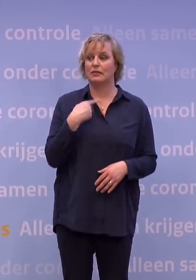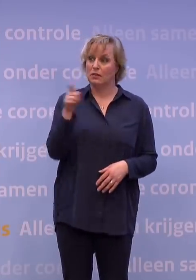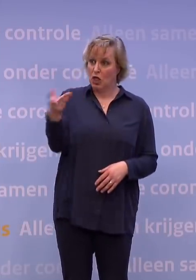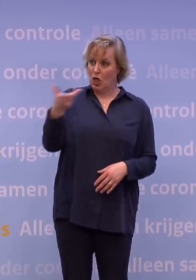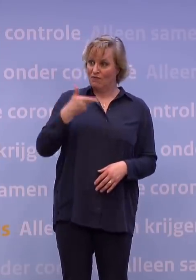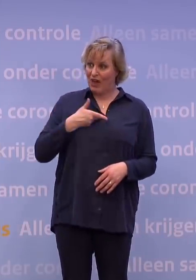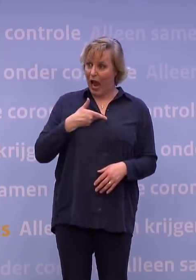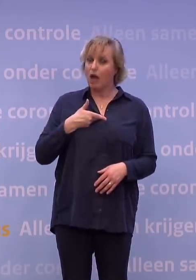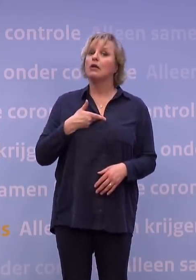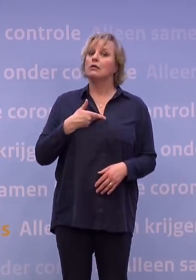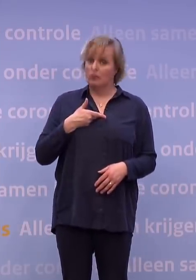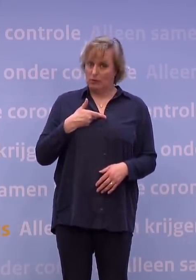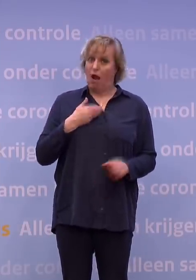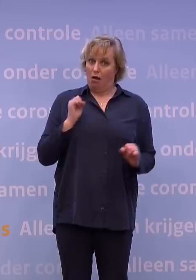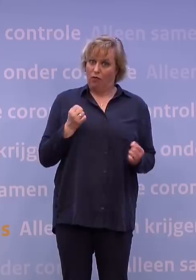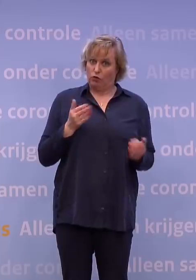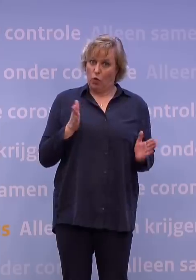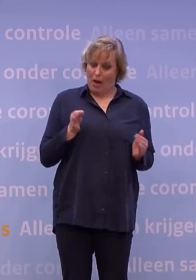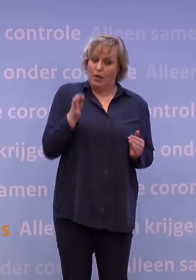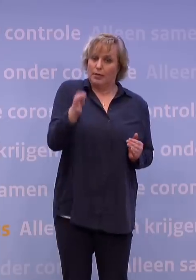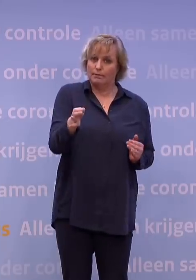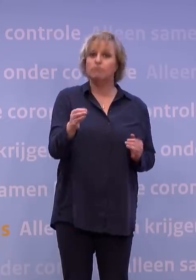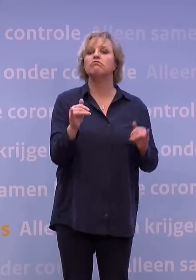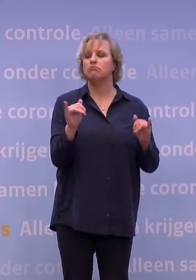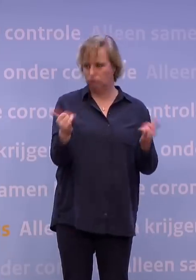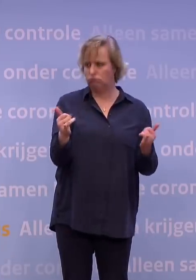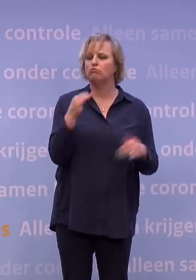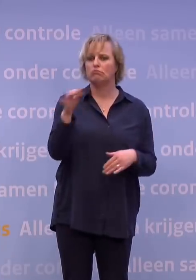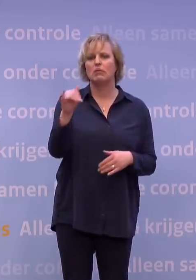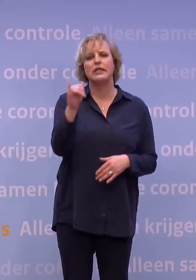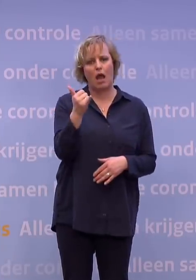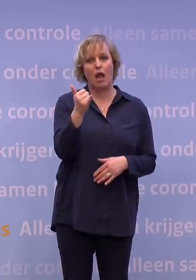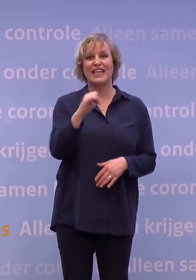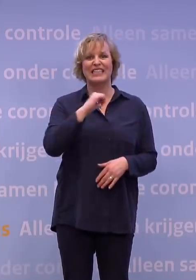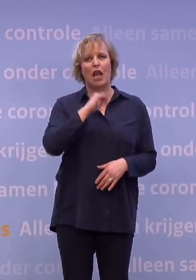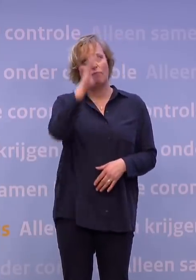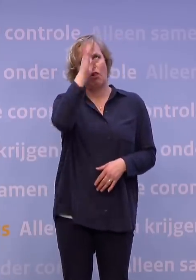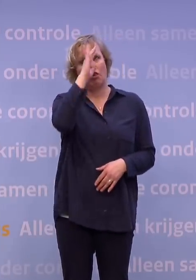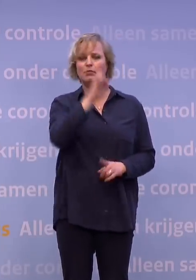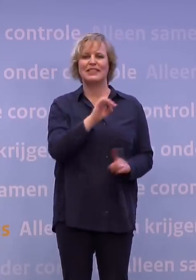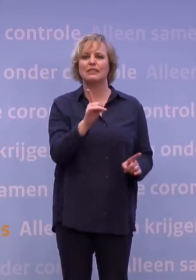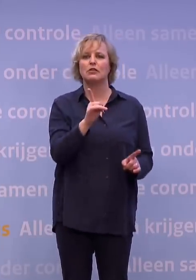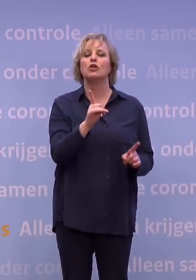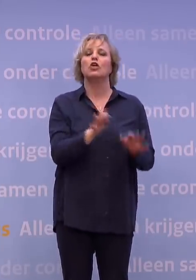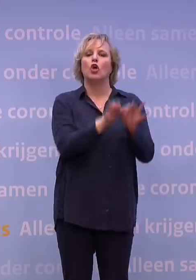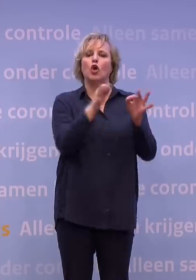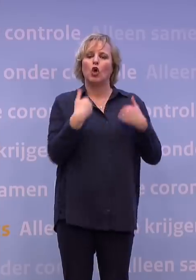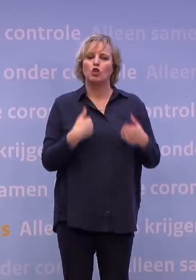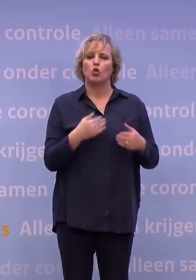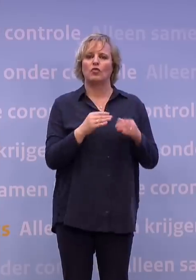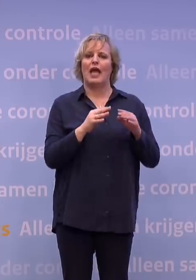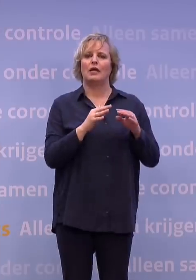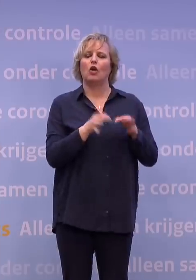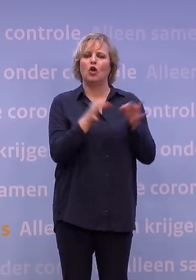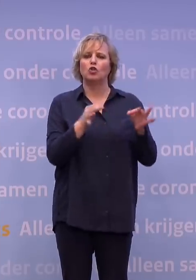verantwoord? En het antwoord op die vraag, ja, het is verantwoord. We hebben dat ook niet op eigen houtje zitten bedenken. We laten ons daarin leiden door het Gezondheidsraadadvies in samenwerking